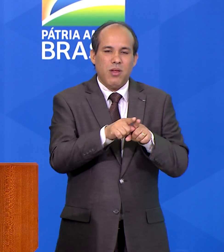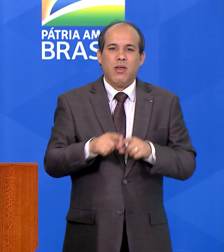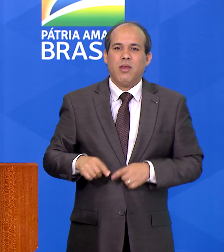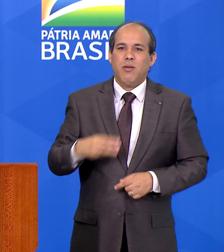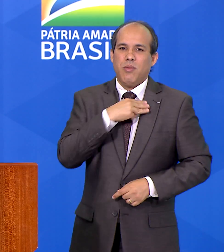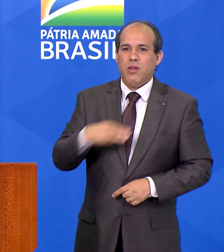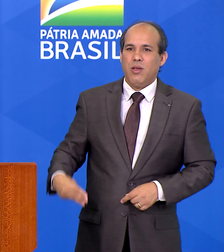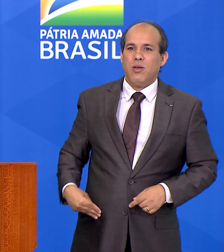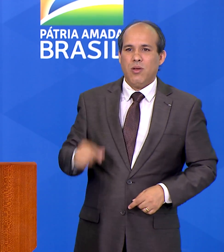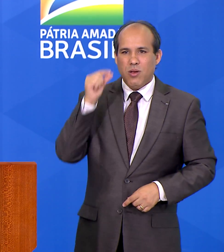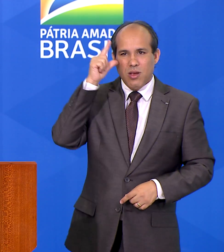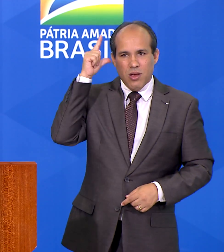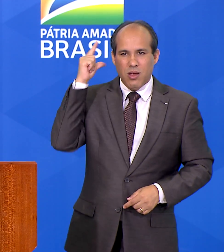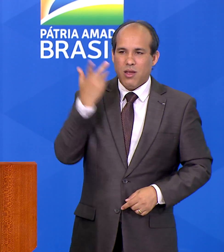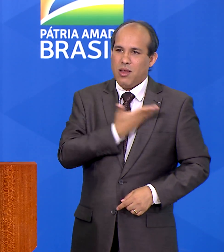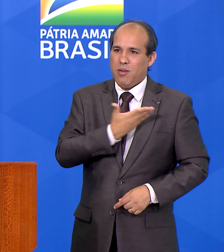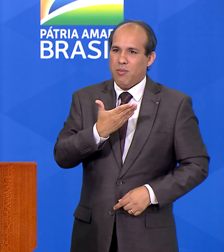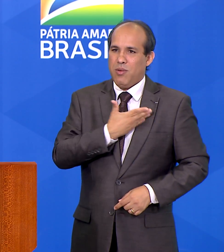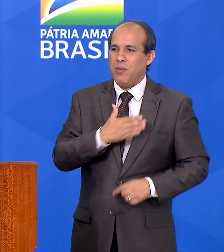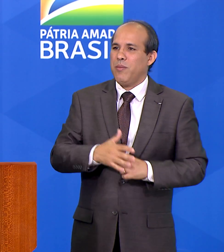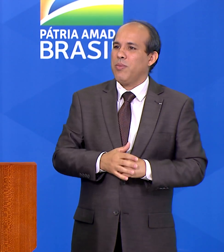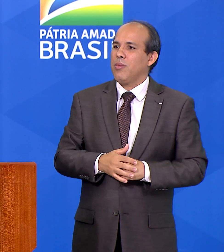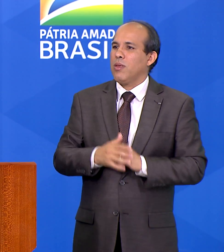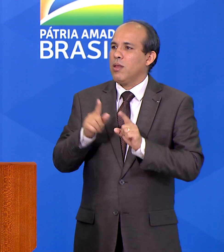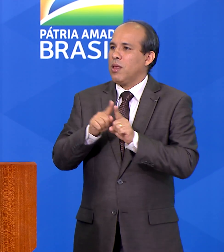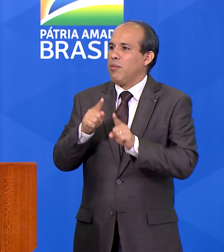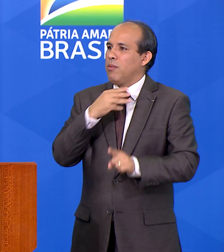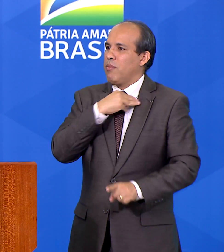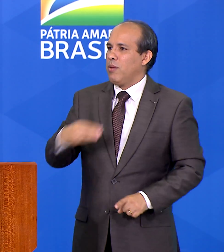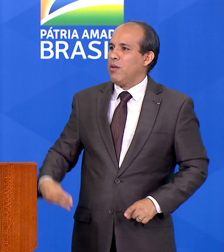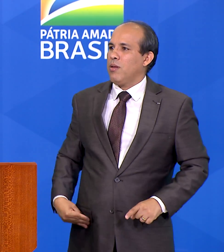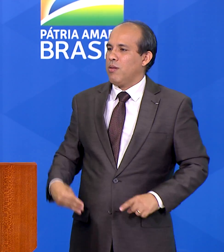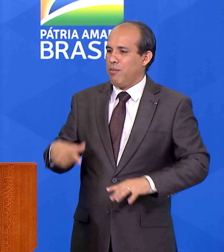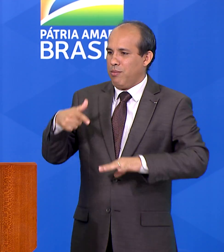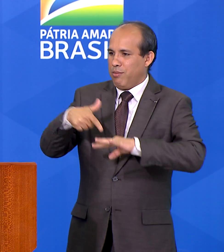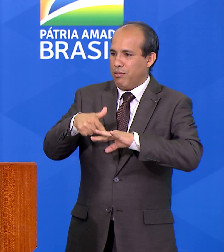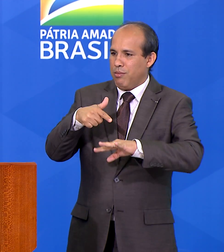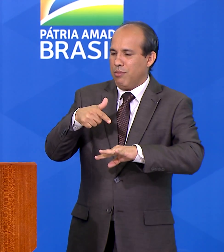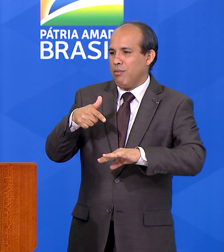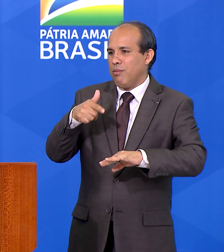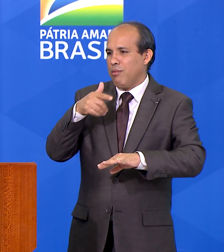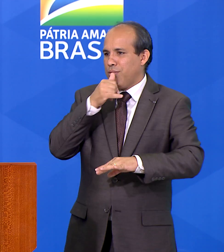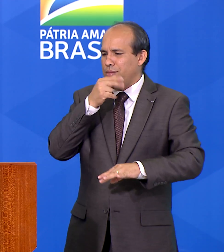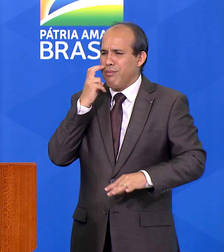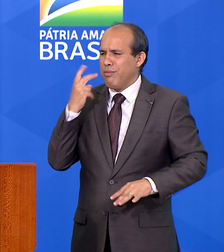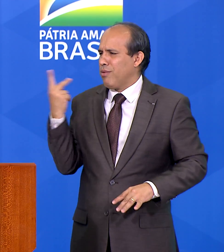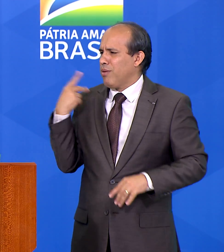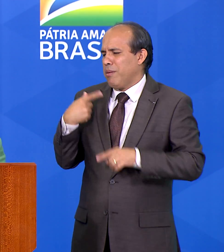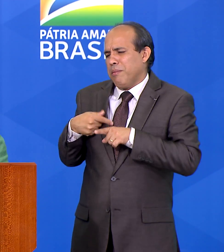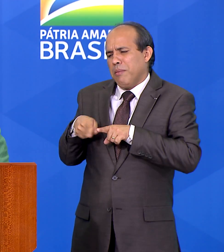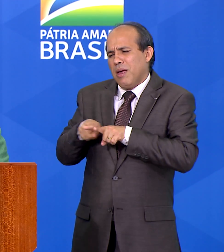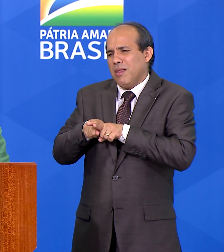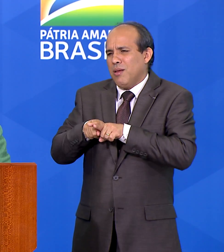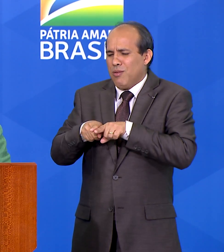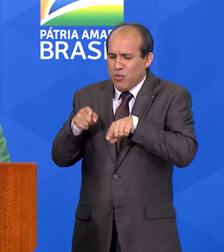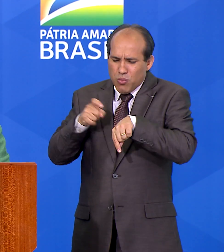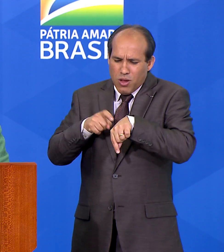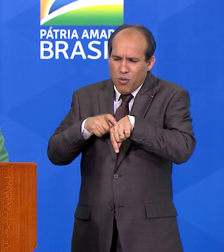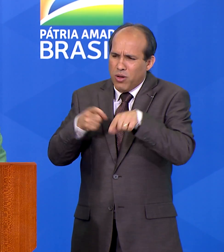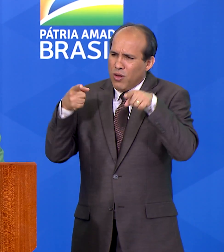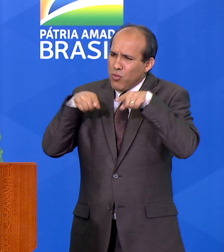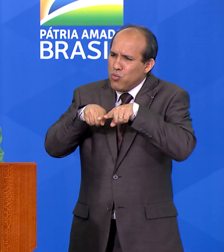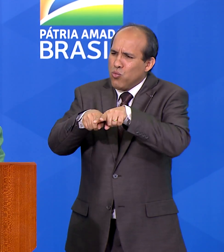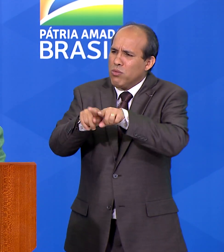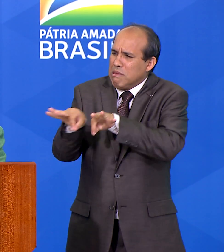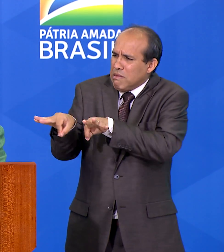amigo Paulo Guedes, ministro Bento Albuquerque, parceiro de primeira hora nesse Plano Nacional de